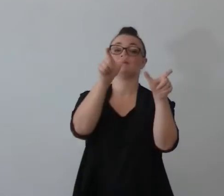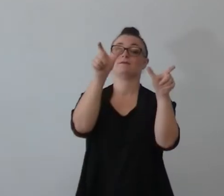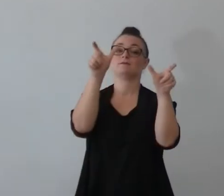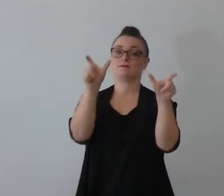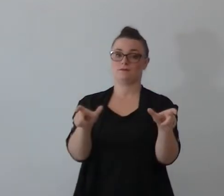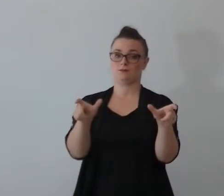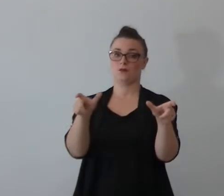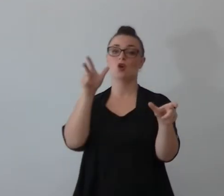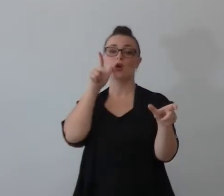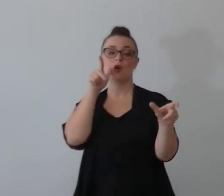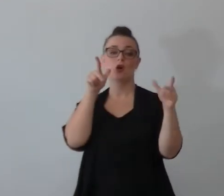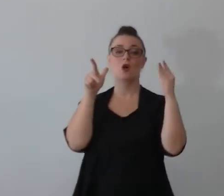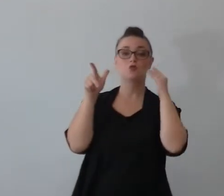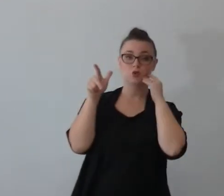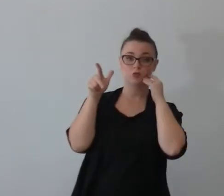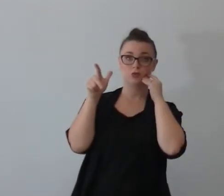notte